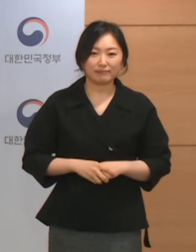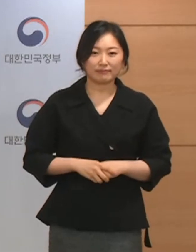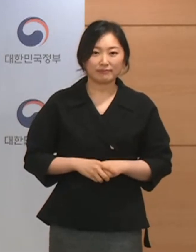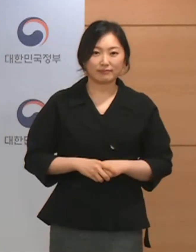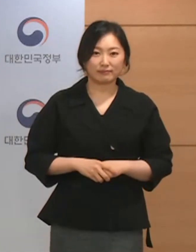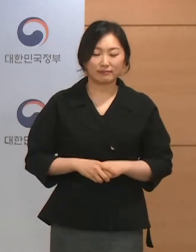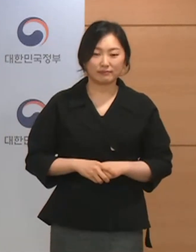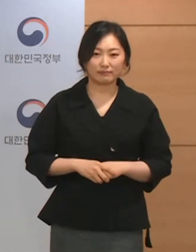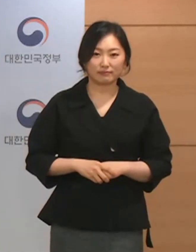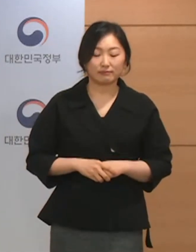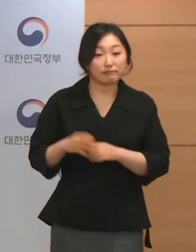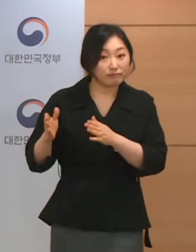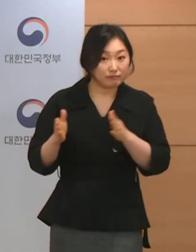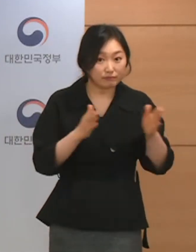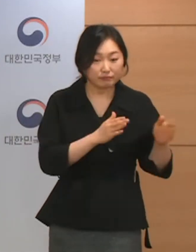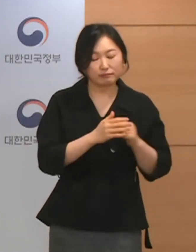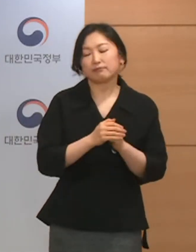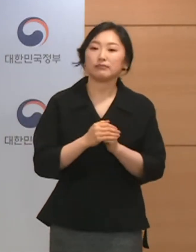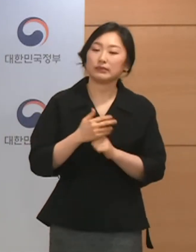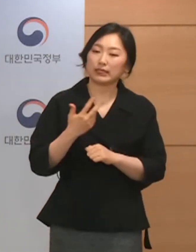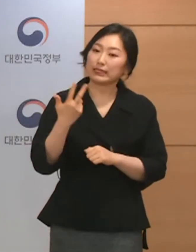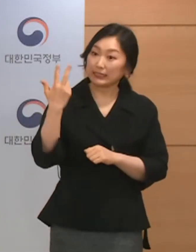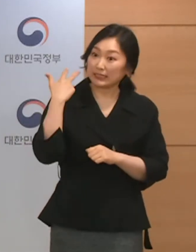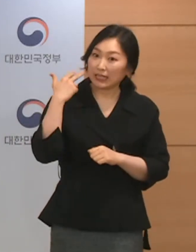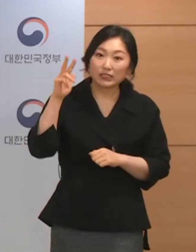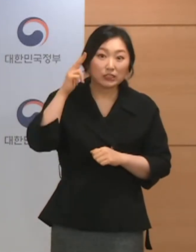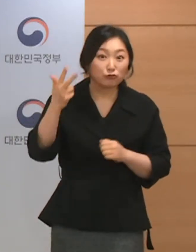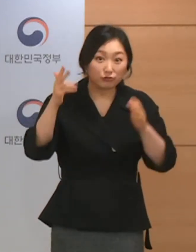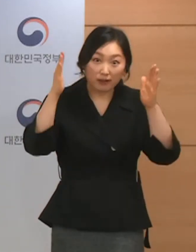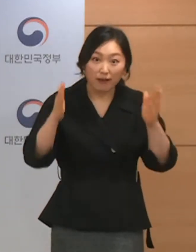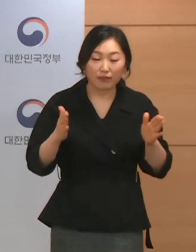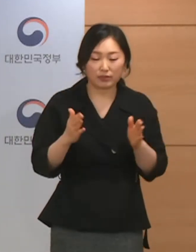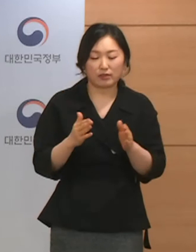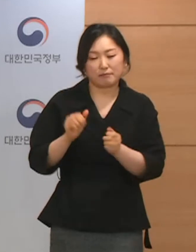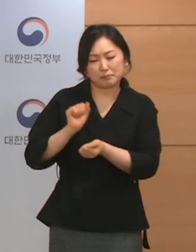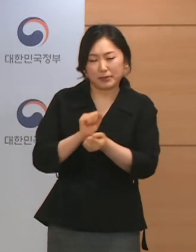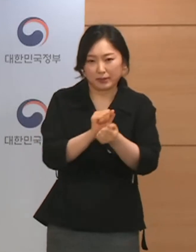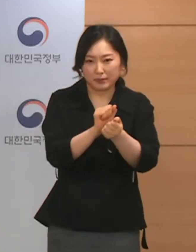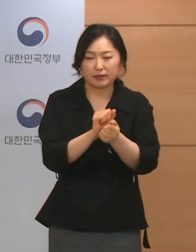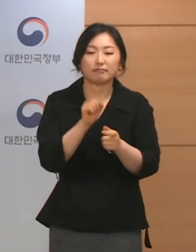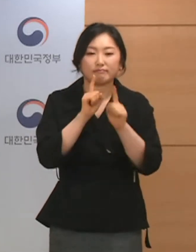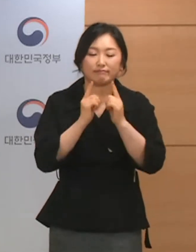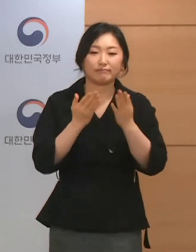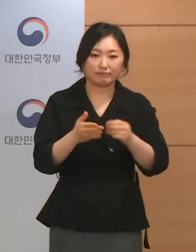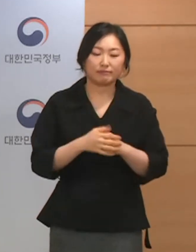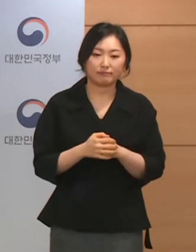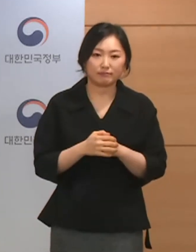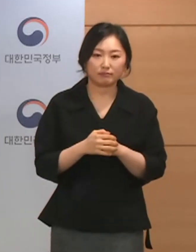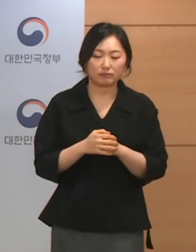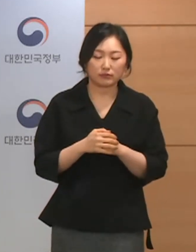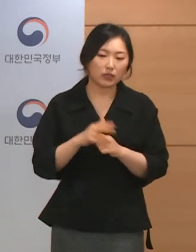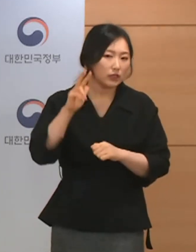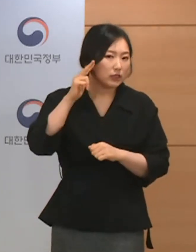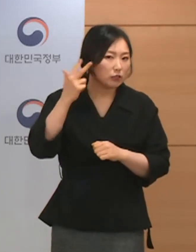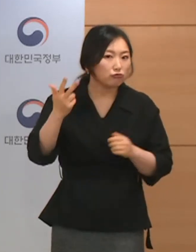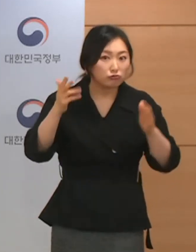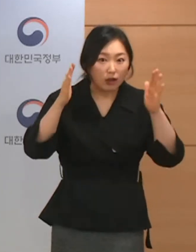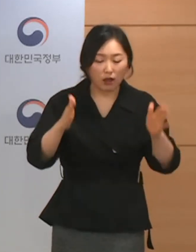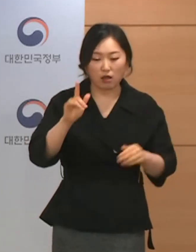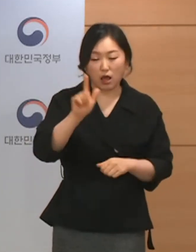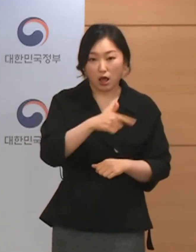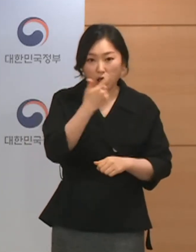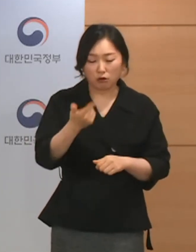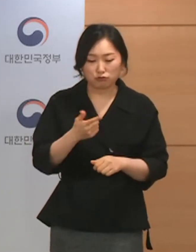다음으로 지난 한 주간의 유행 상황에 대해 말씀드리겠습니다. 지난 일주일간 하루